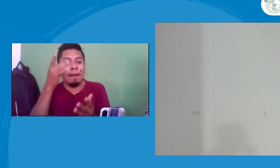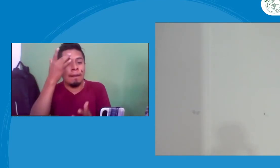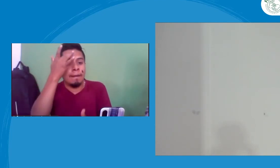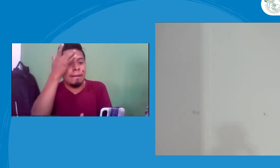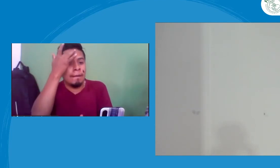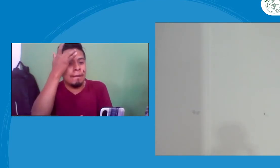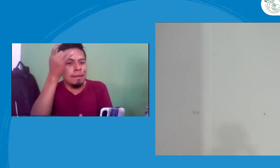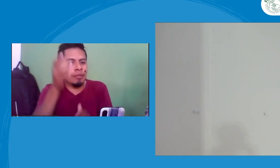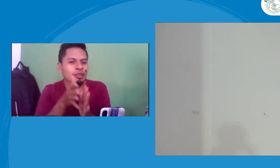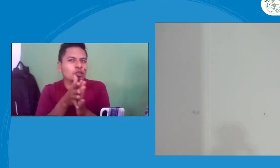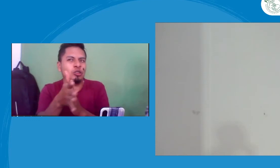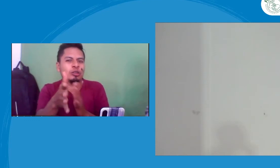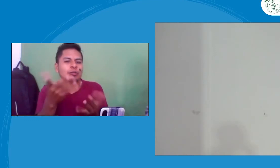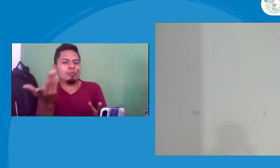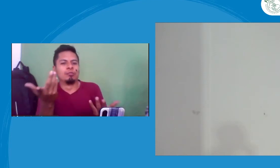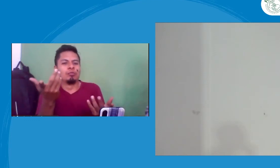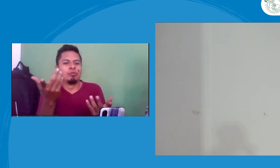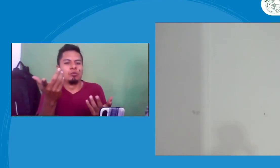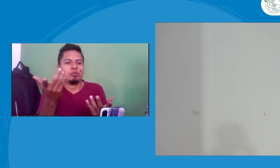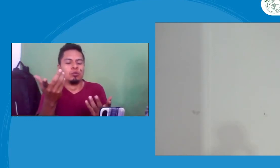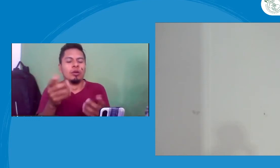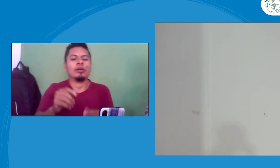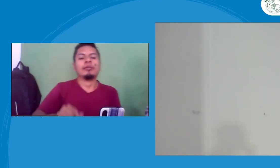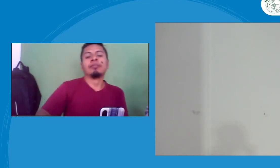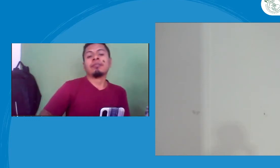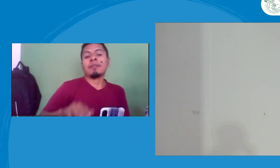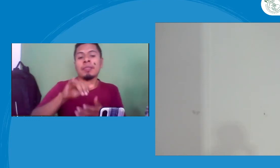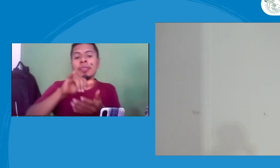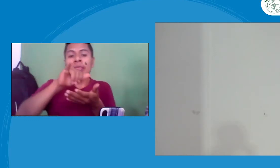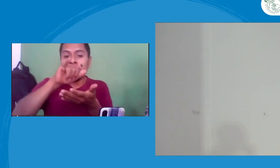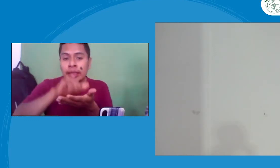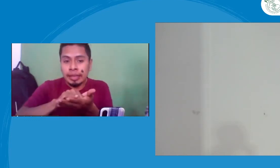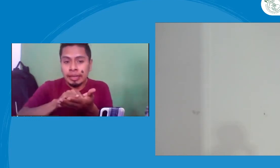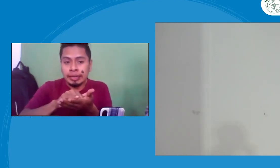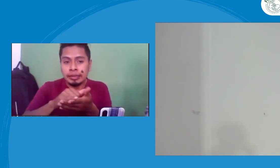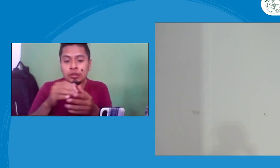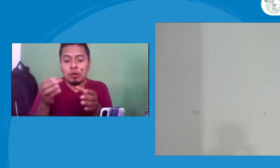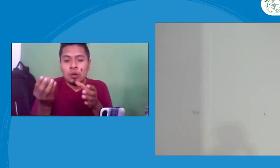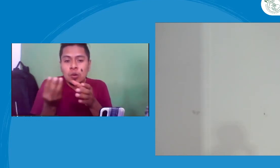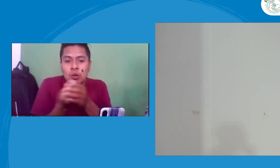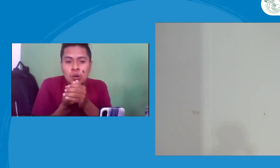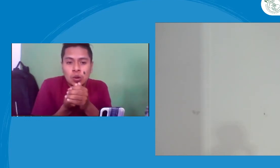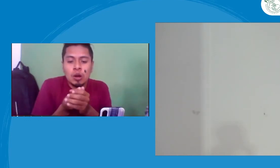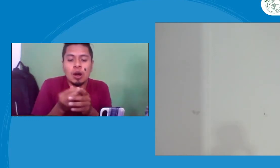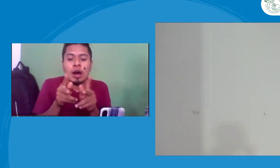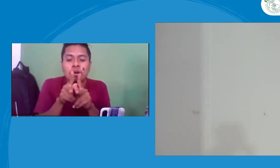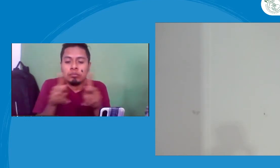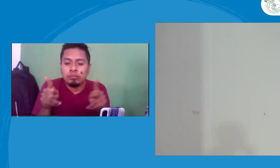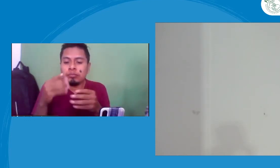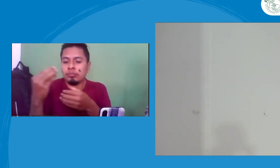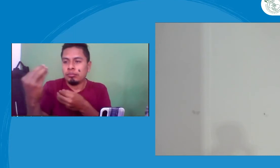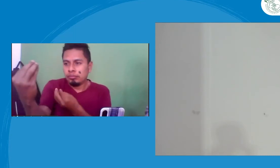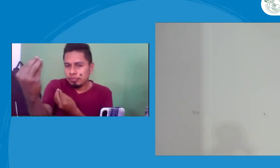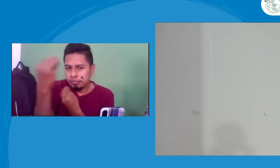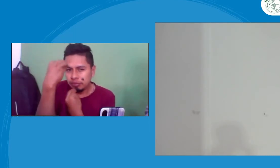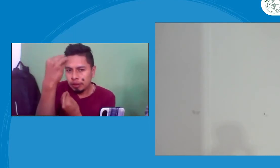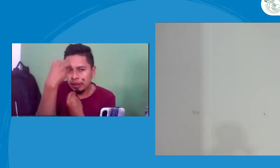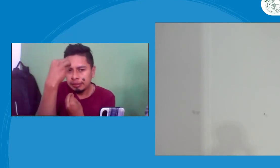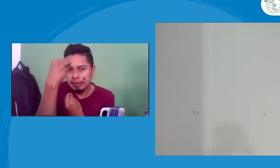al tema de anticoncepción, de pronto hace falta, no entiendo por qué esta falta de información